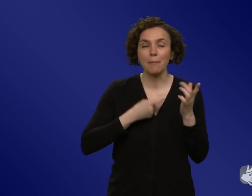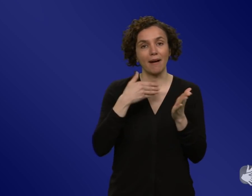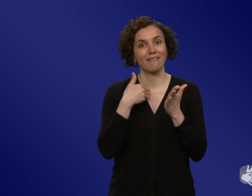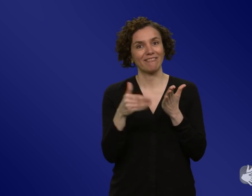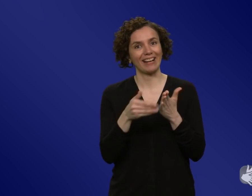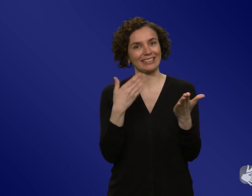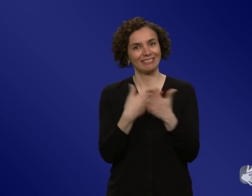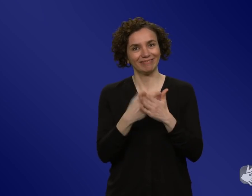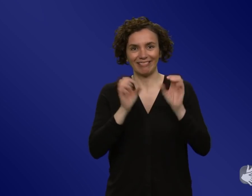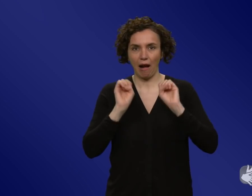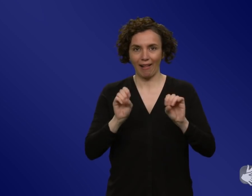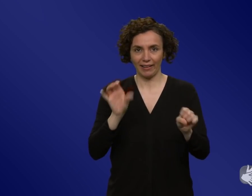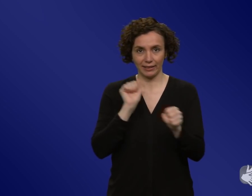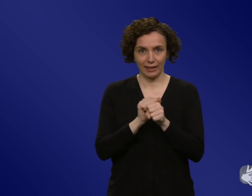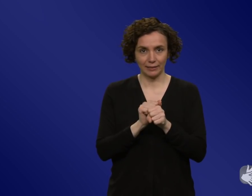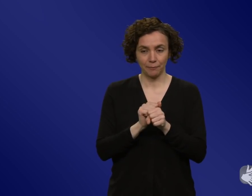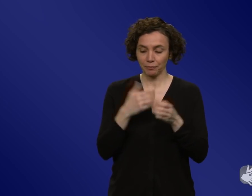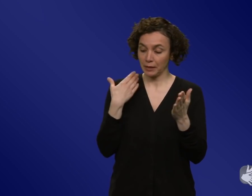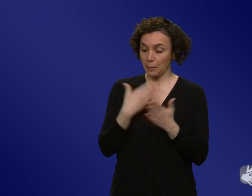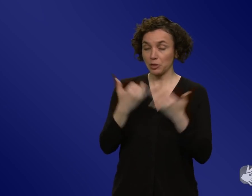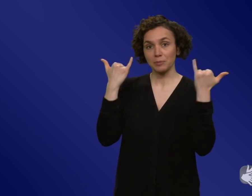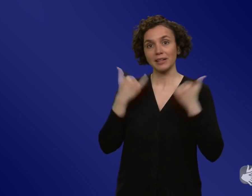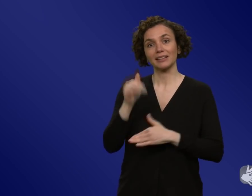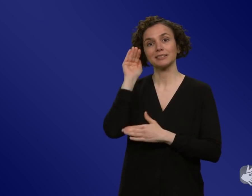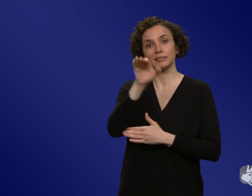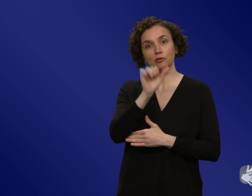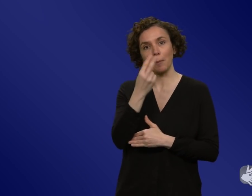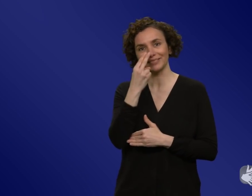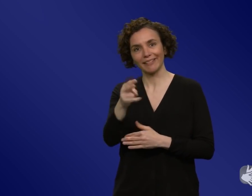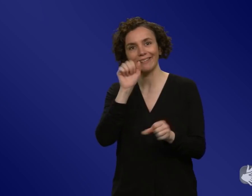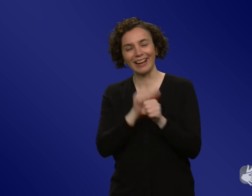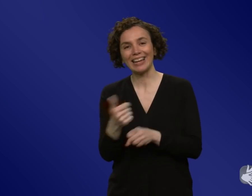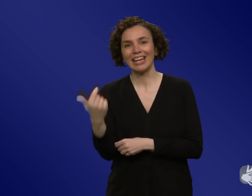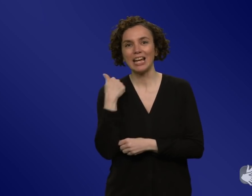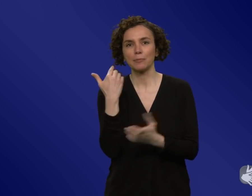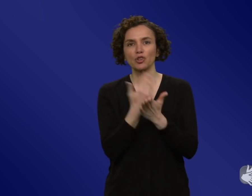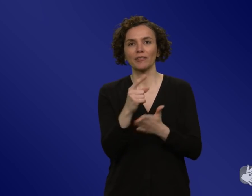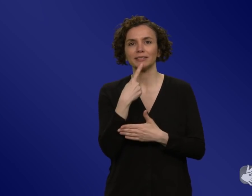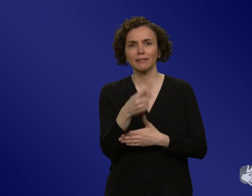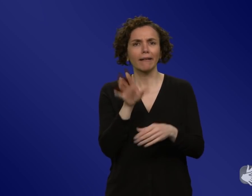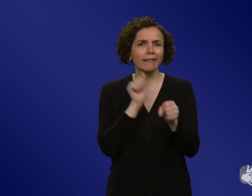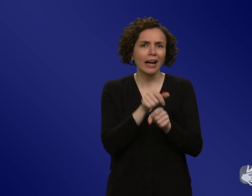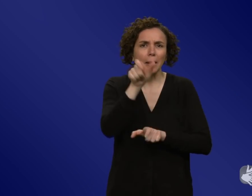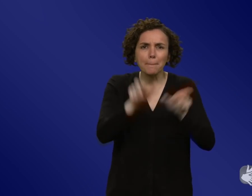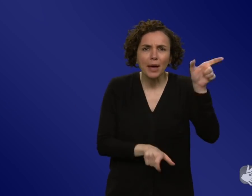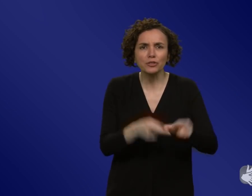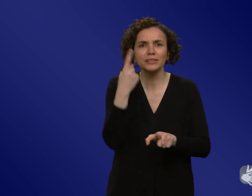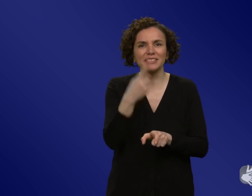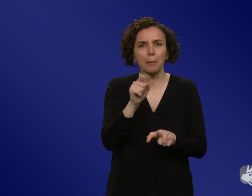Wenn wir jetzt versuchen, nach vorne zu gucken, Sie haben schon so ein paar Sachen angesprochen, dass man Menschen vielleicht ein bisschen imprägnieren kann, vorbereiten kann auf Szenarien. Wenn wir gucken, was